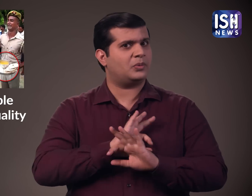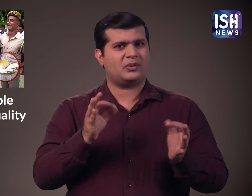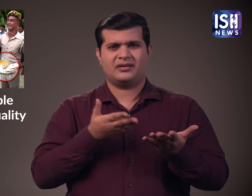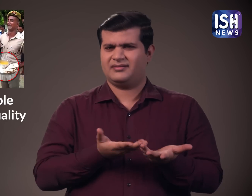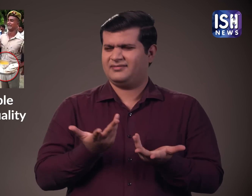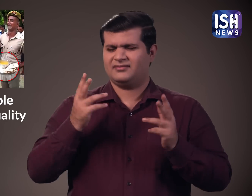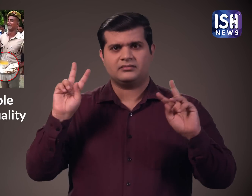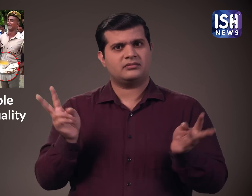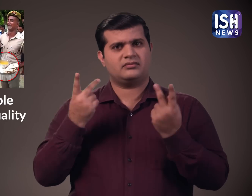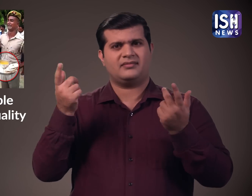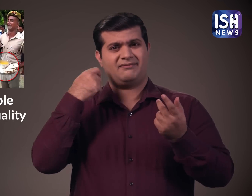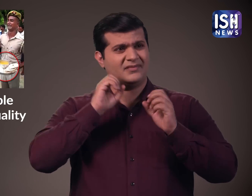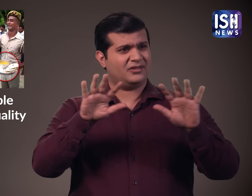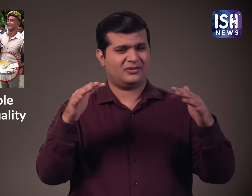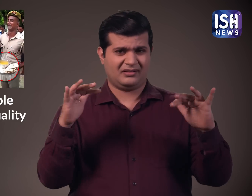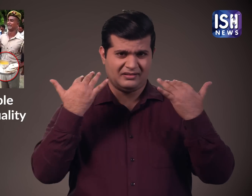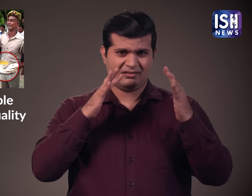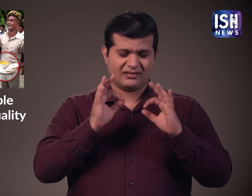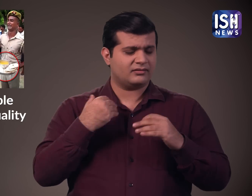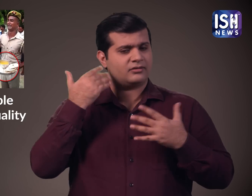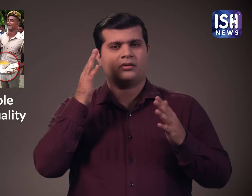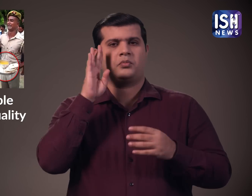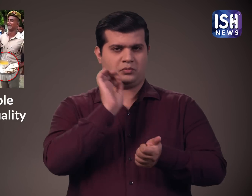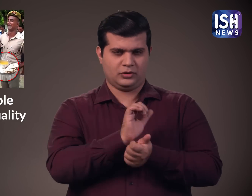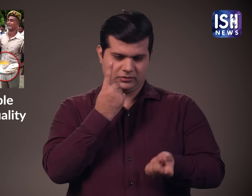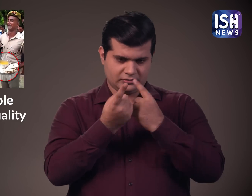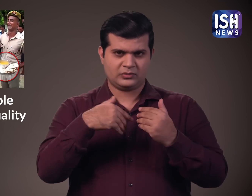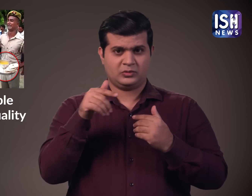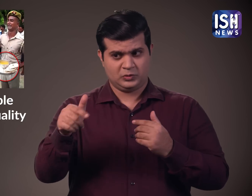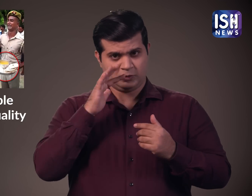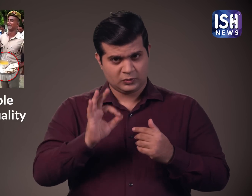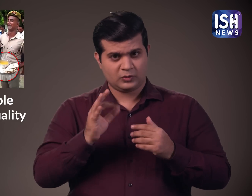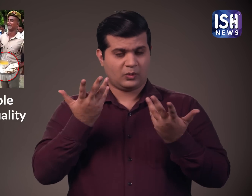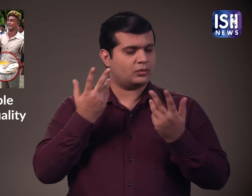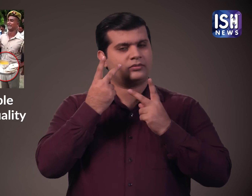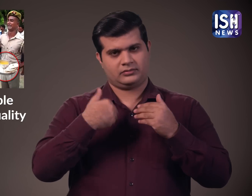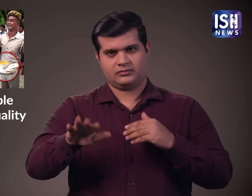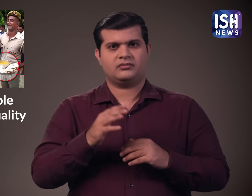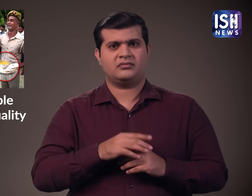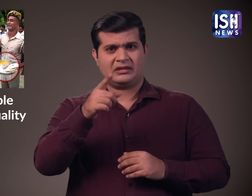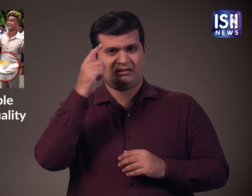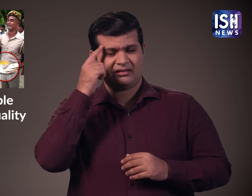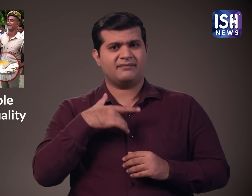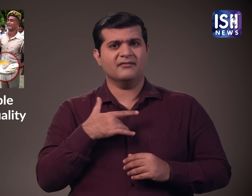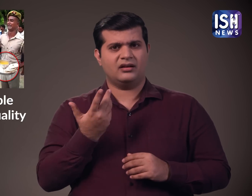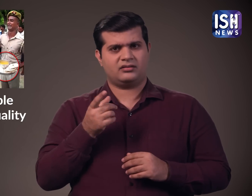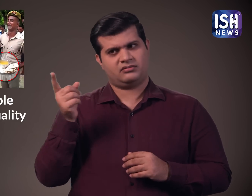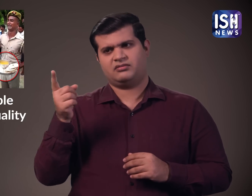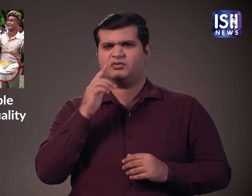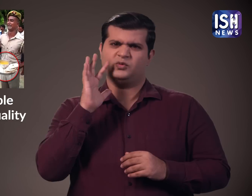रोने की ये घटना कोई नई बात नहीं है यह सच है या नहीं इसके जाज के जा रही है आपको क्या लगता है सभी